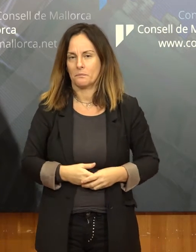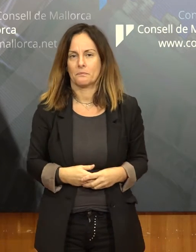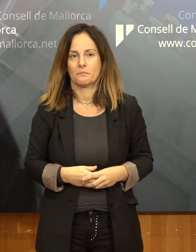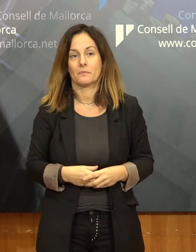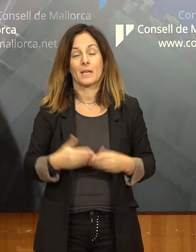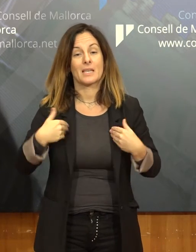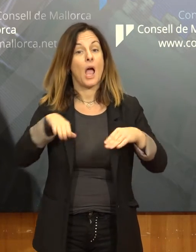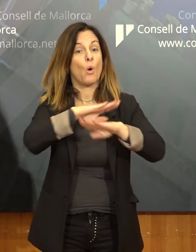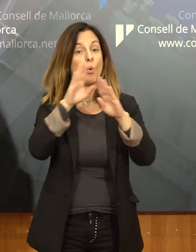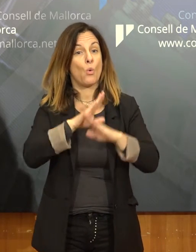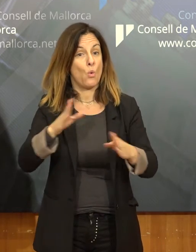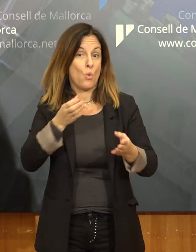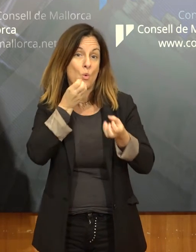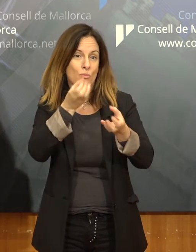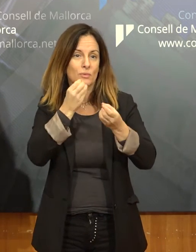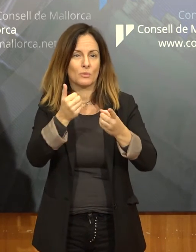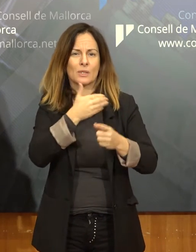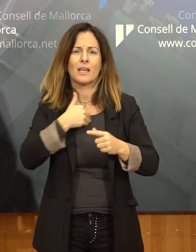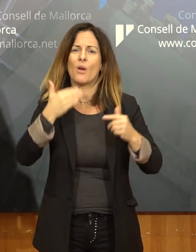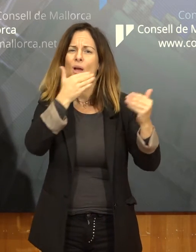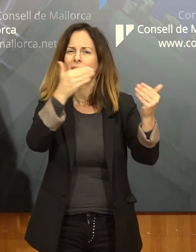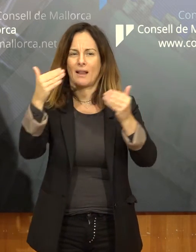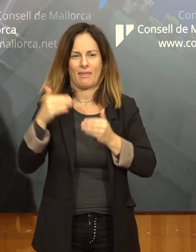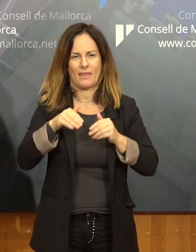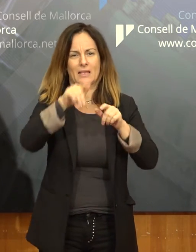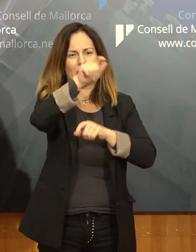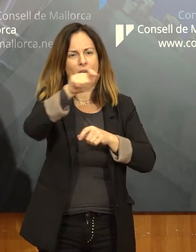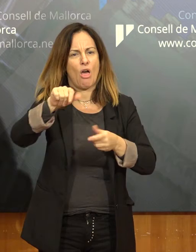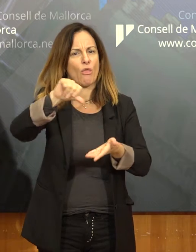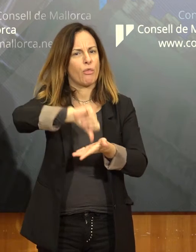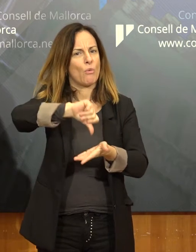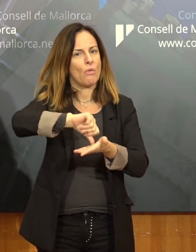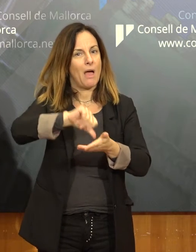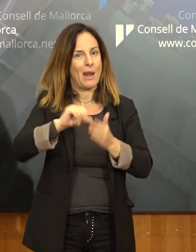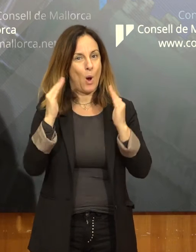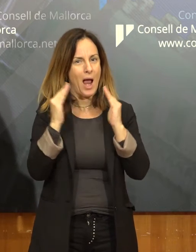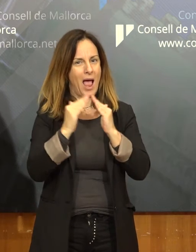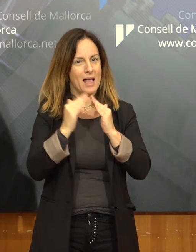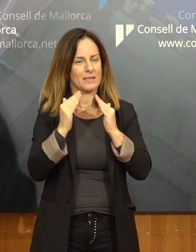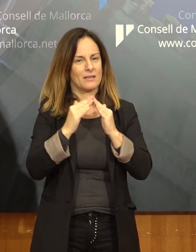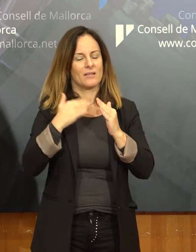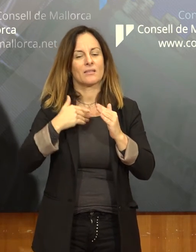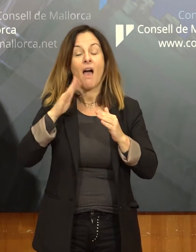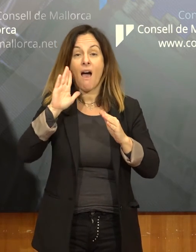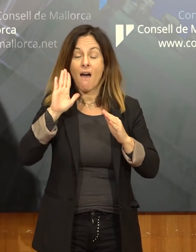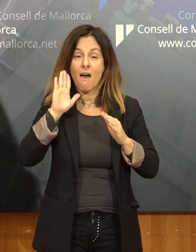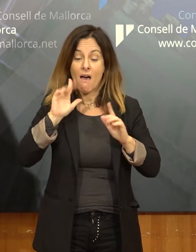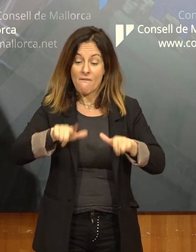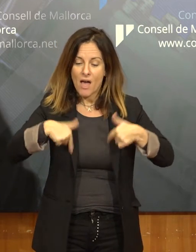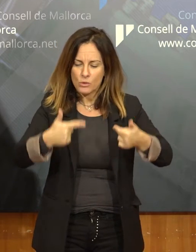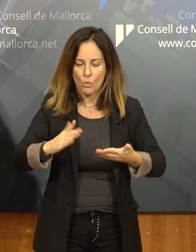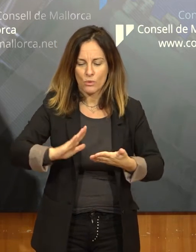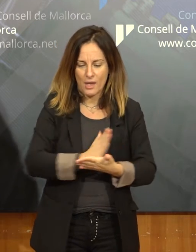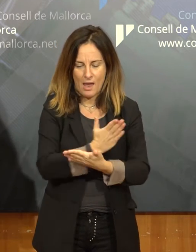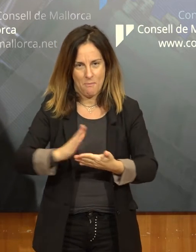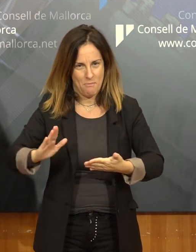voldria agrair l'esforç de la ciutadania per la separació en origen que estan fent de residus, un esforç que s'està